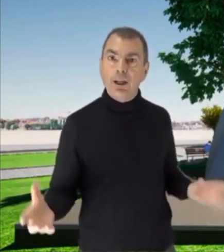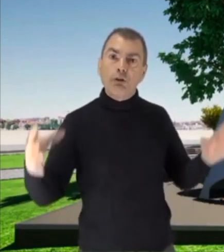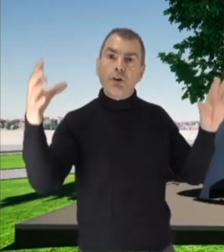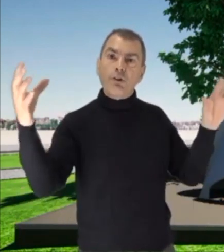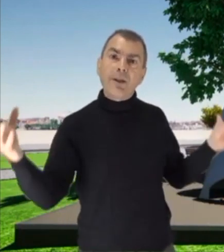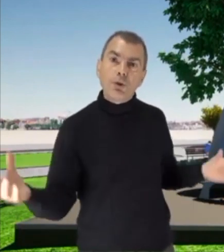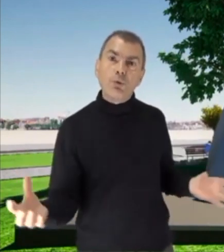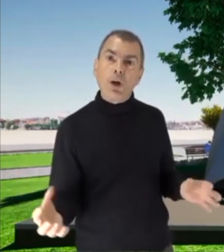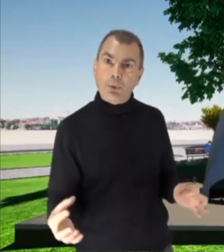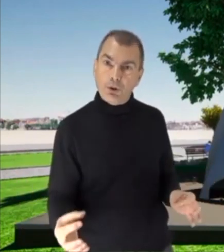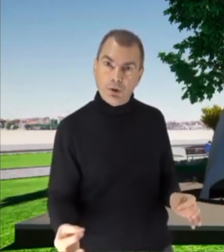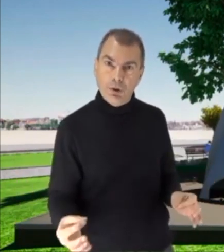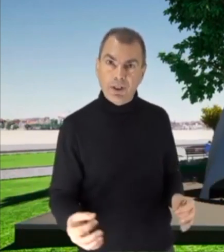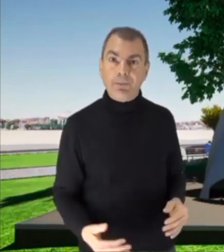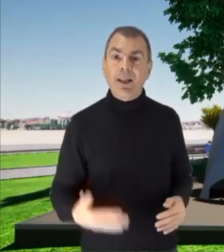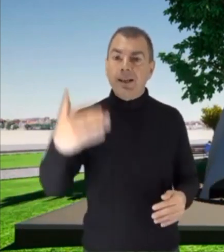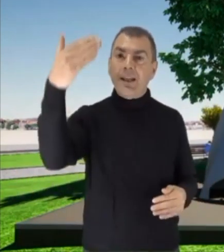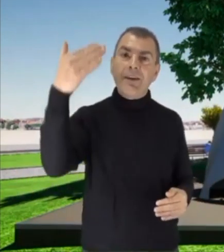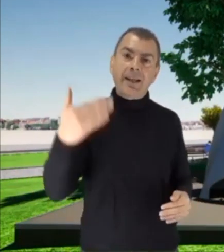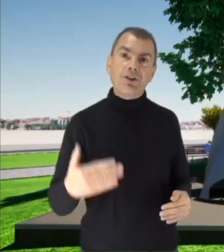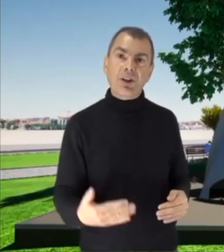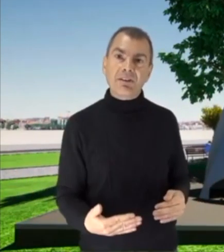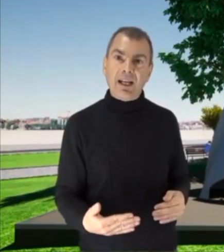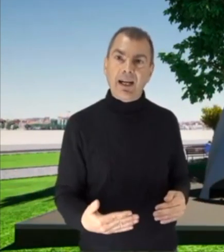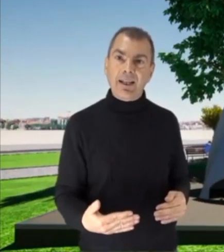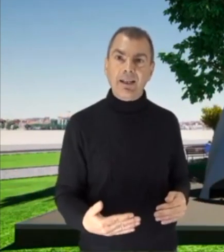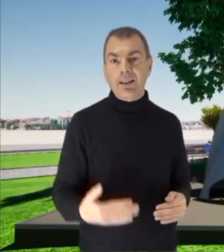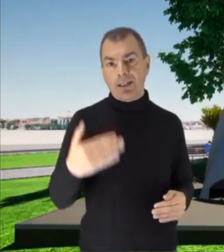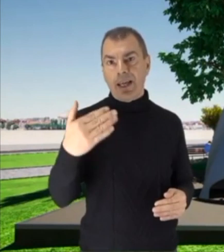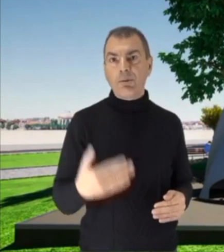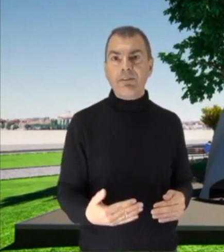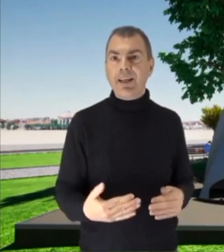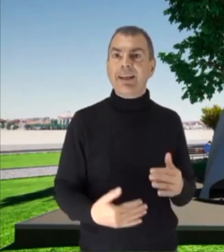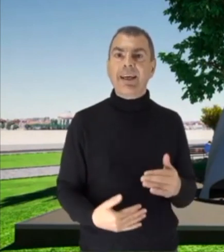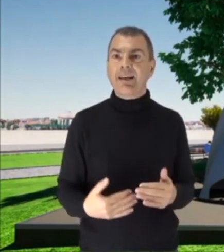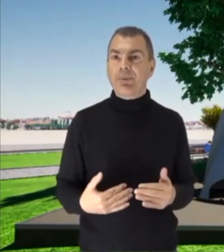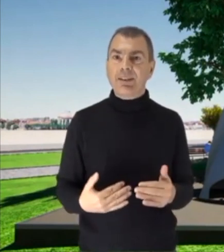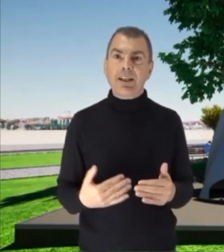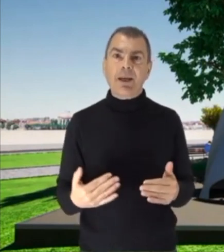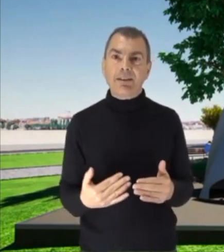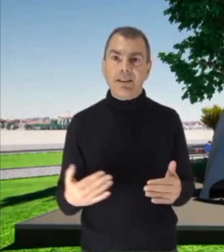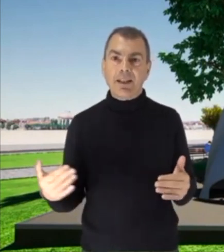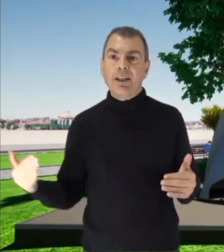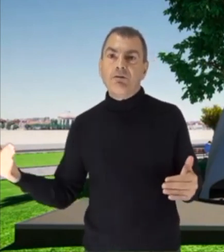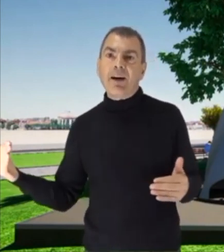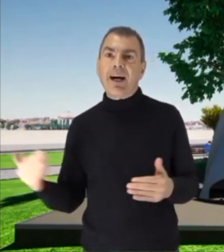formano due poltrone. La vela centrale è una vela che praticamente va